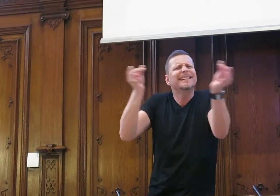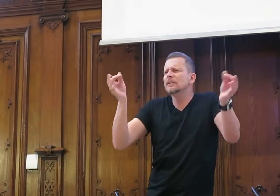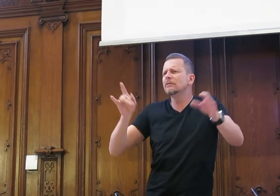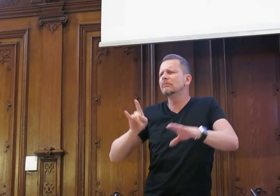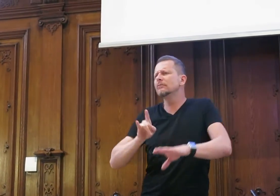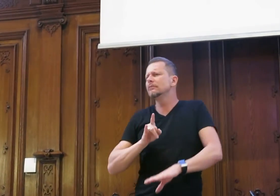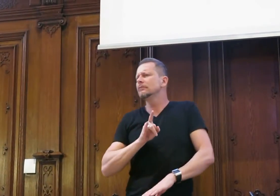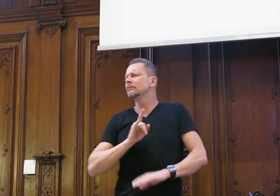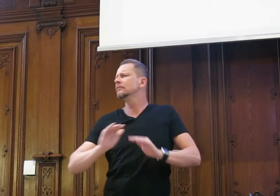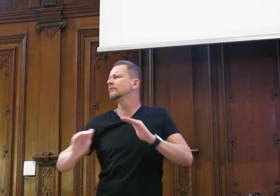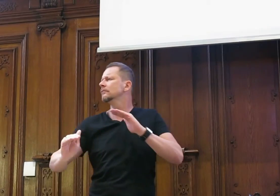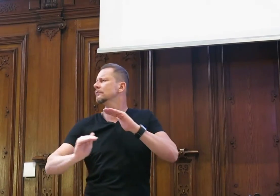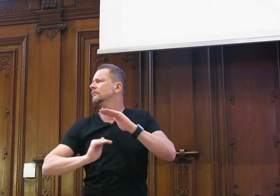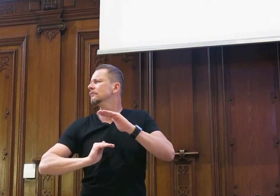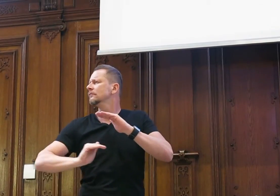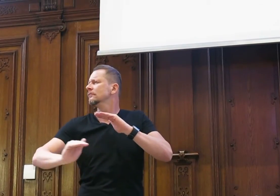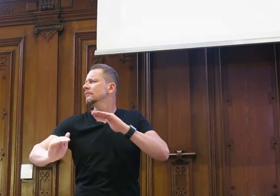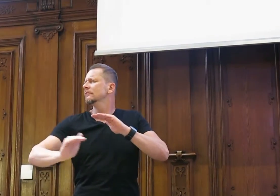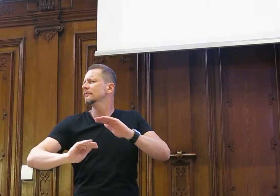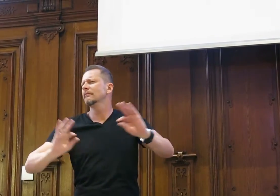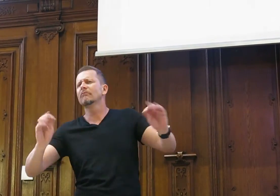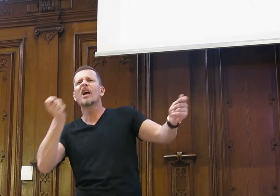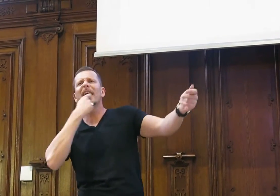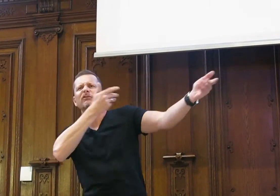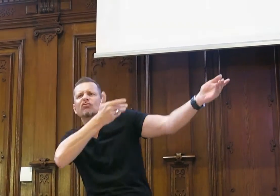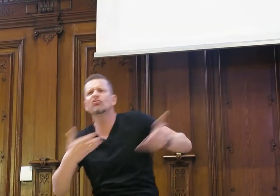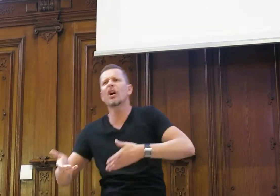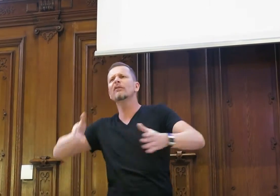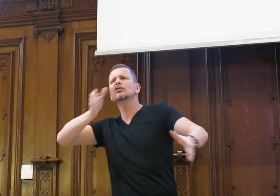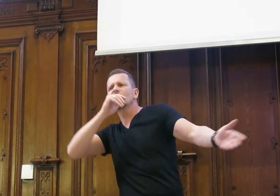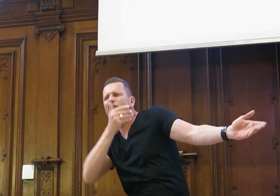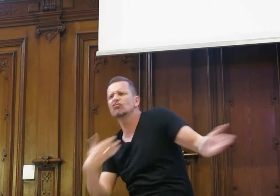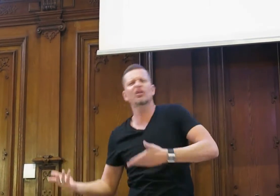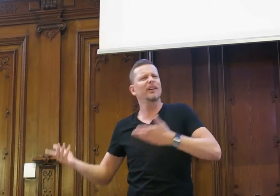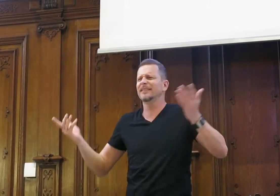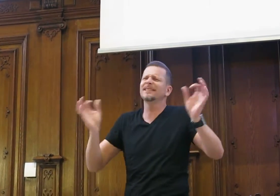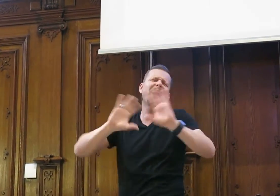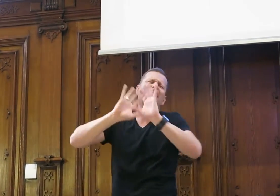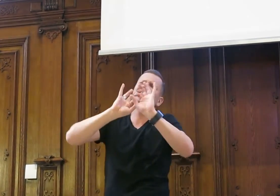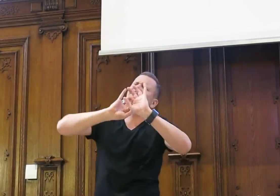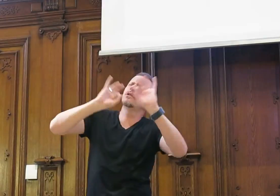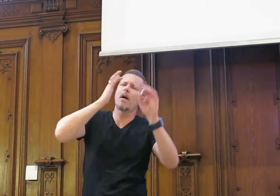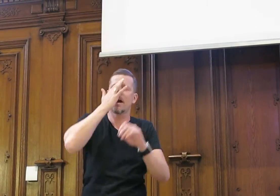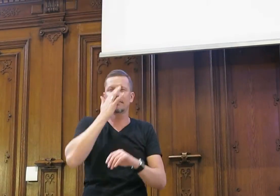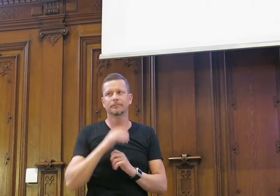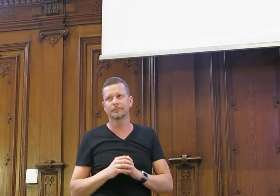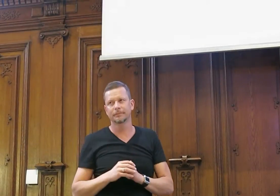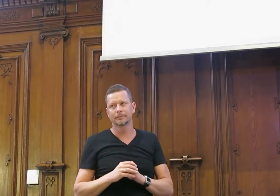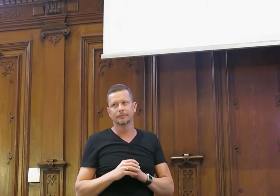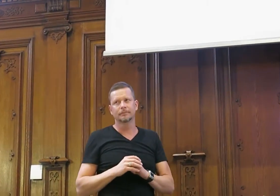man spielt überhaupt nichts. Das geht glatt, das Essen wird serviert, das Trinken, alles ist nur vom Feinsten.